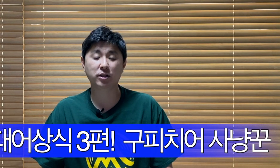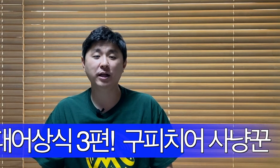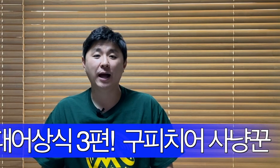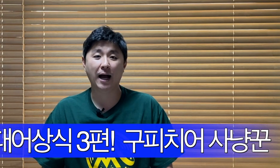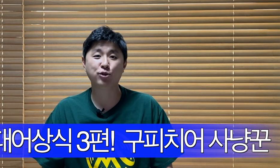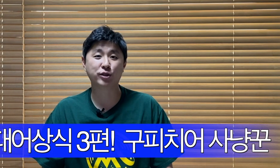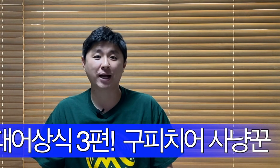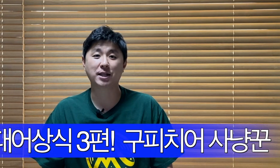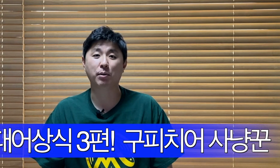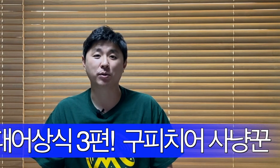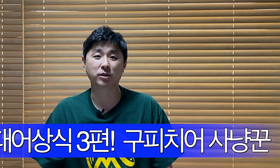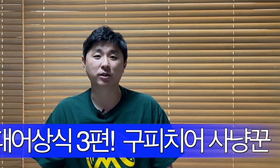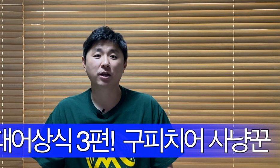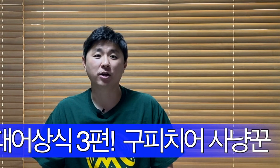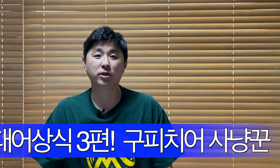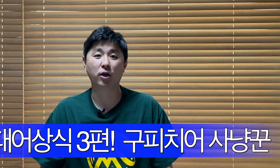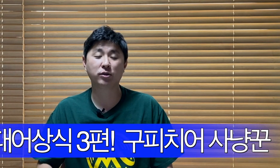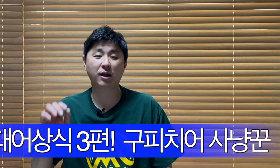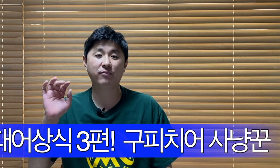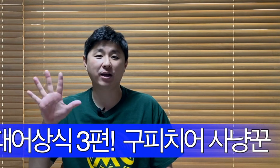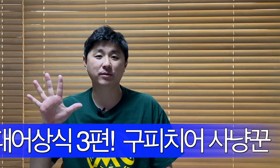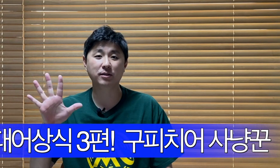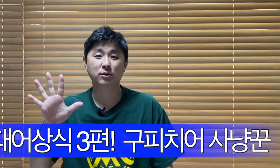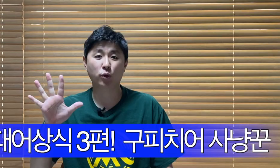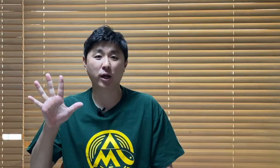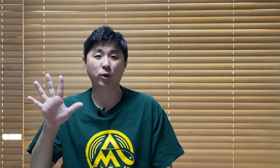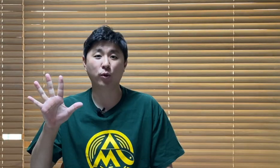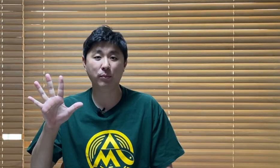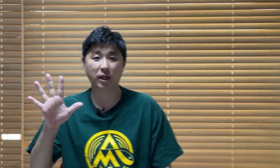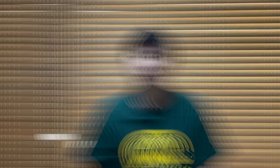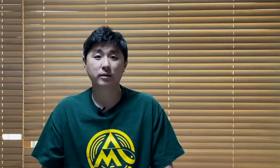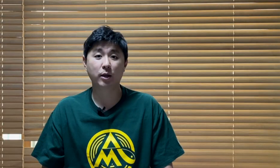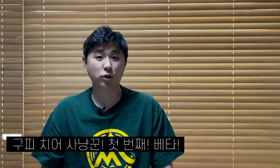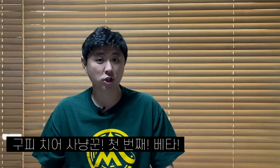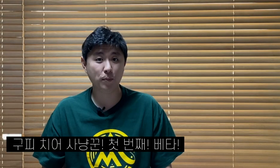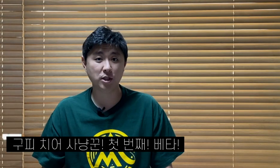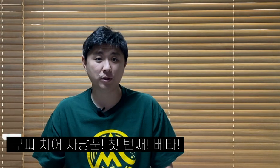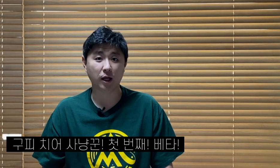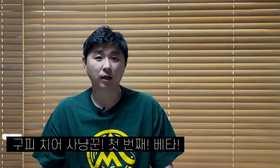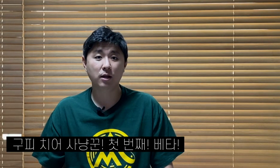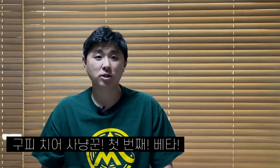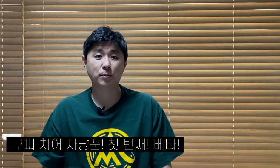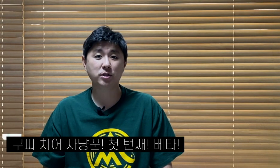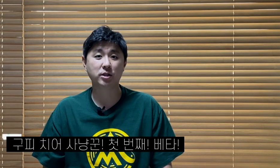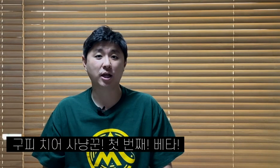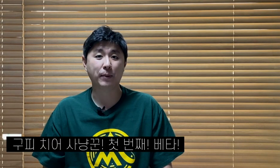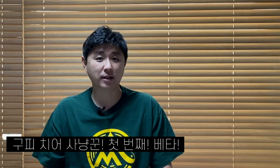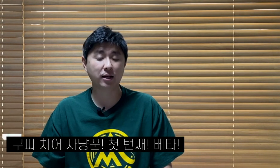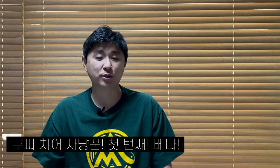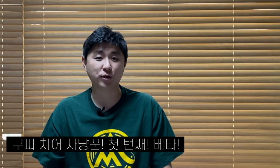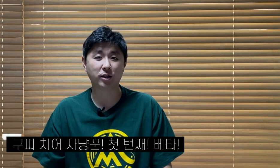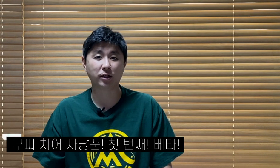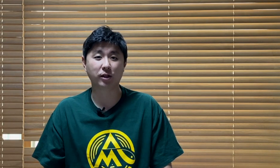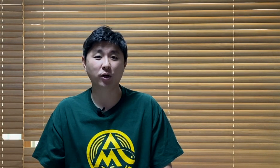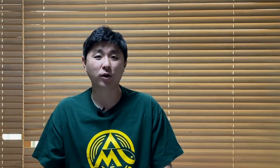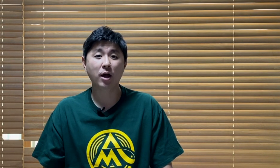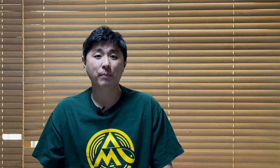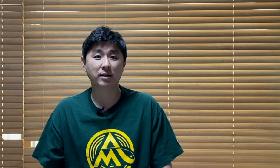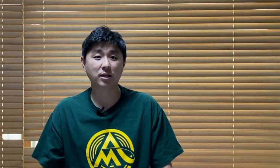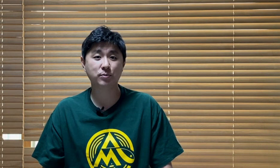아주 잘 잡아먹는 열대요 탑5 소개하려고 합니다. 네 우선 첫번째입니다. 첫번째는 제가 베타를 선택을 했는데요. 베타 습성